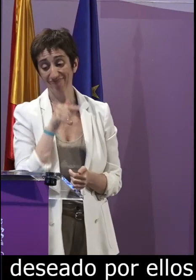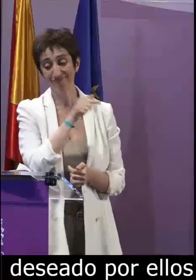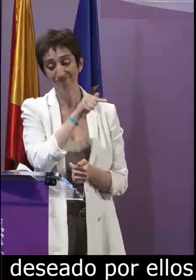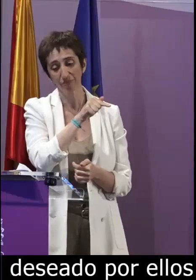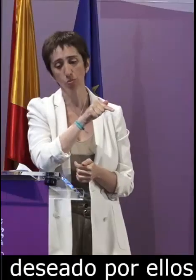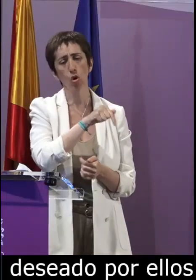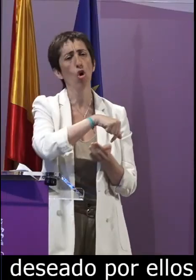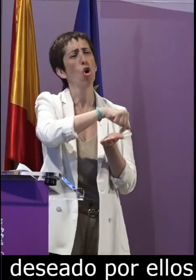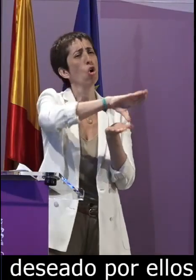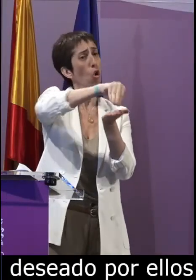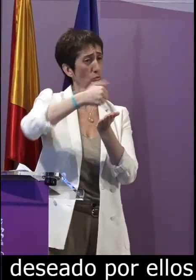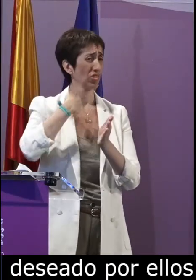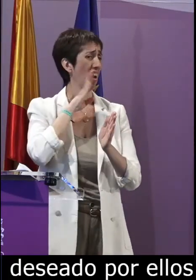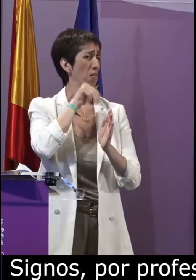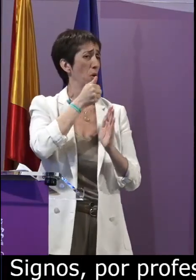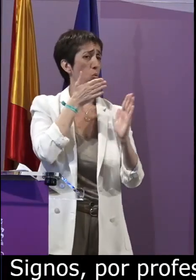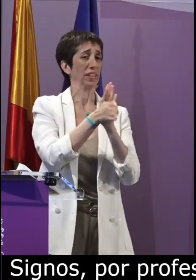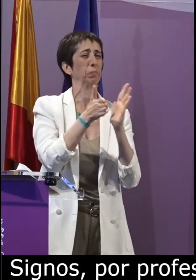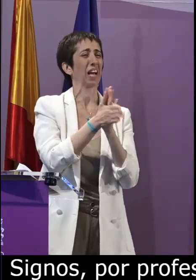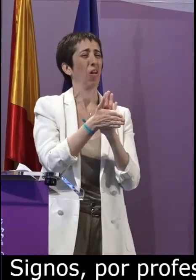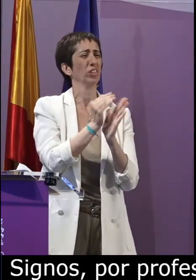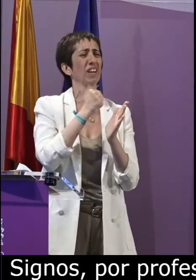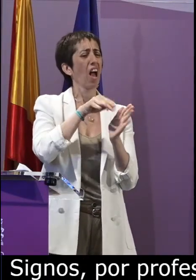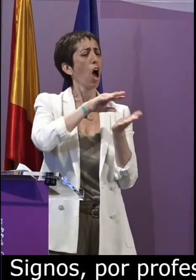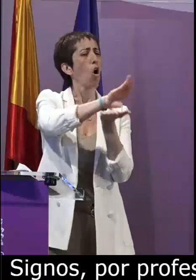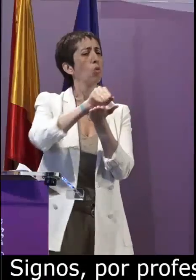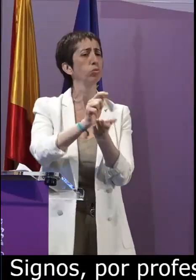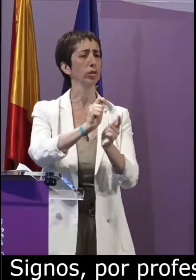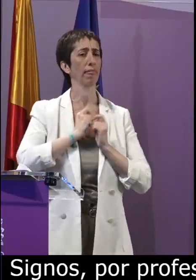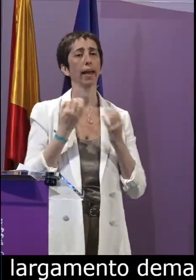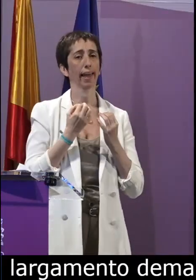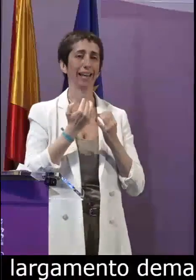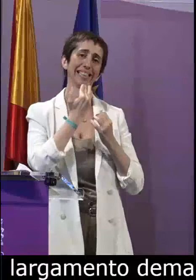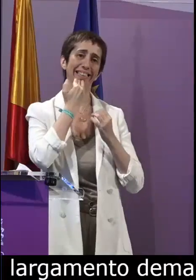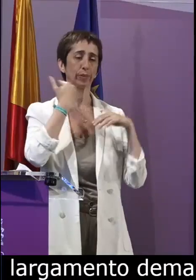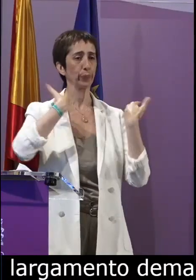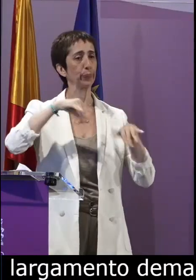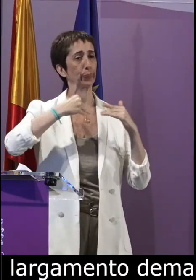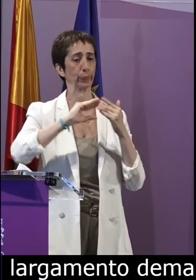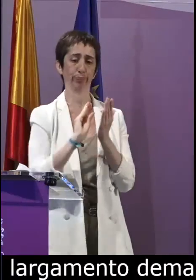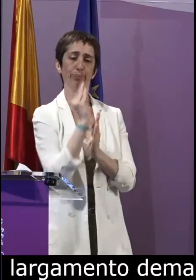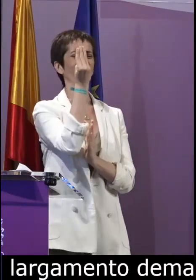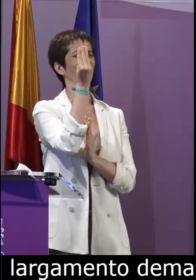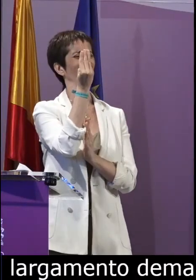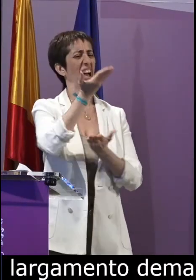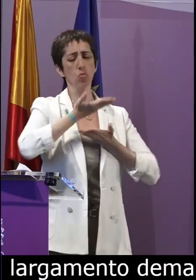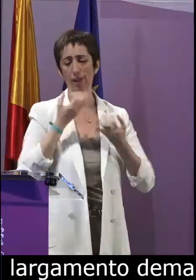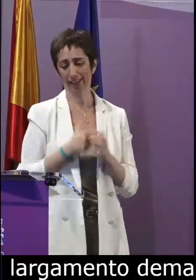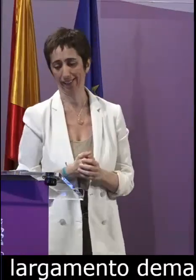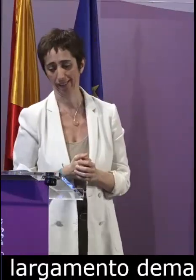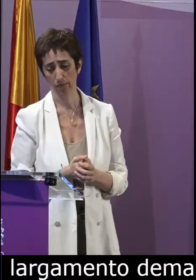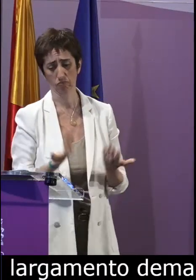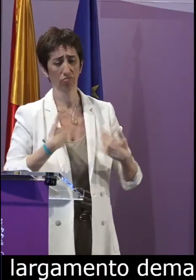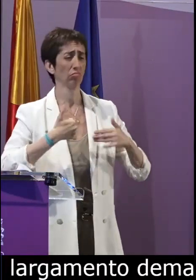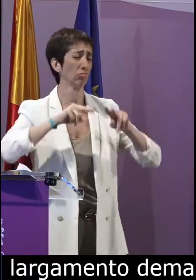por todos los ámbitos y como ha explicado ya Mariluz lo que nos aporta el corpus es